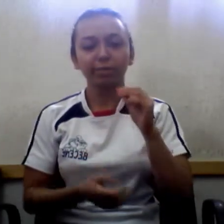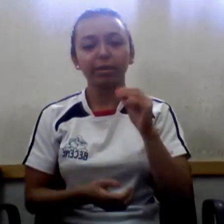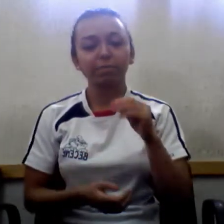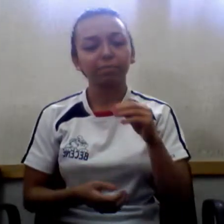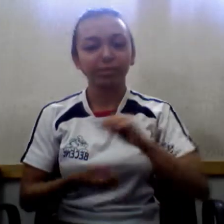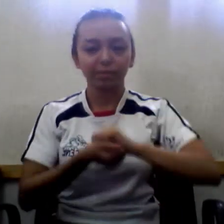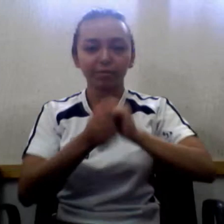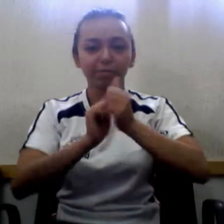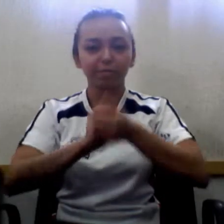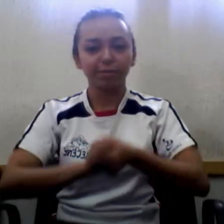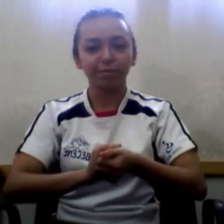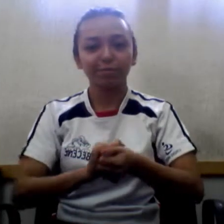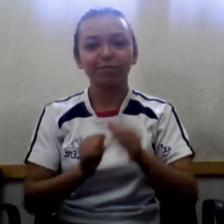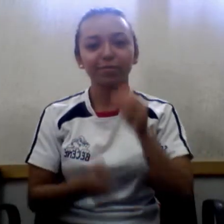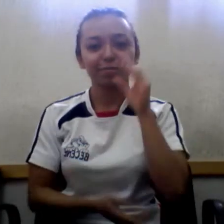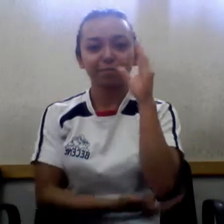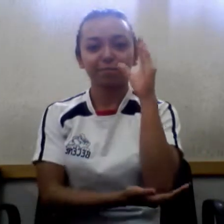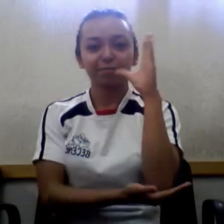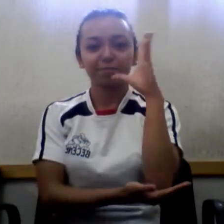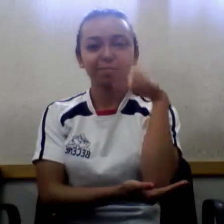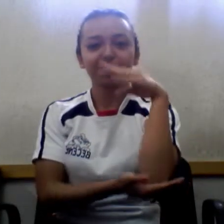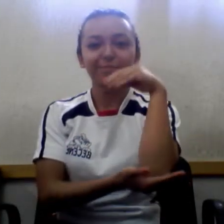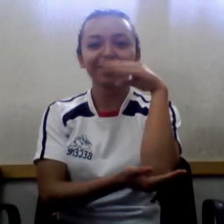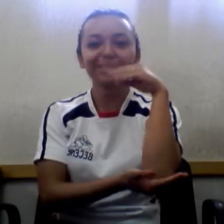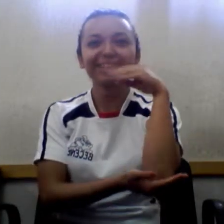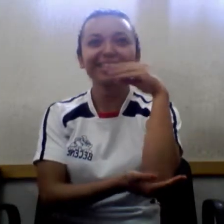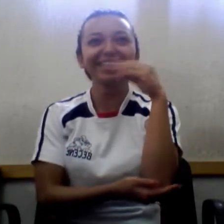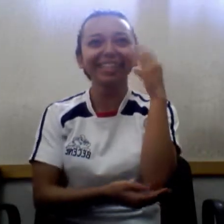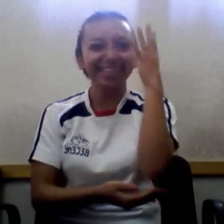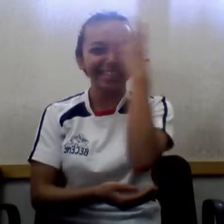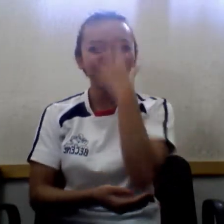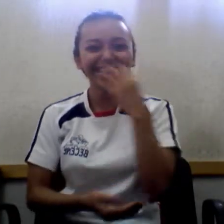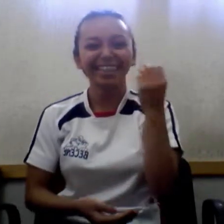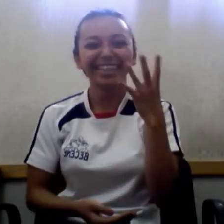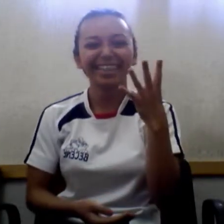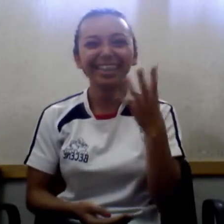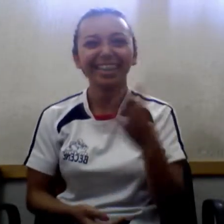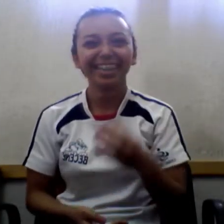feliz.